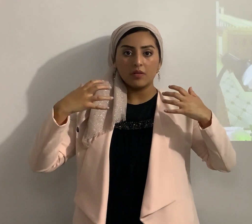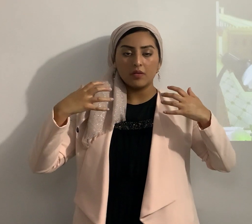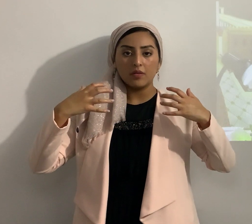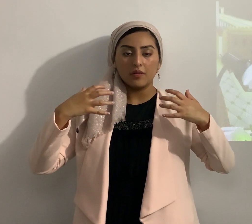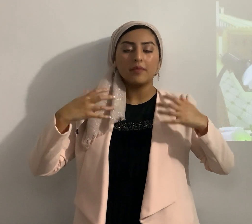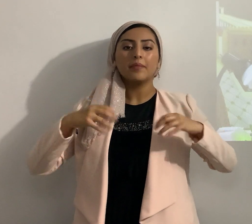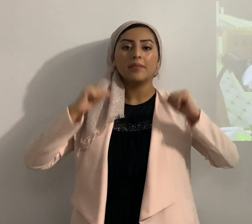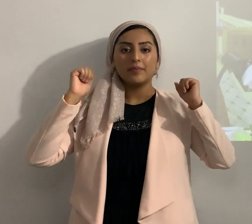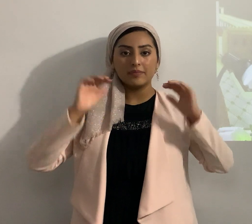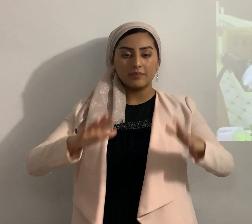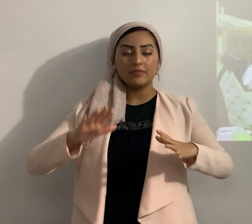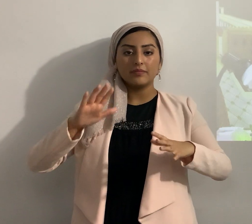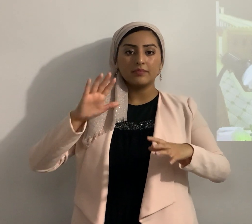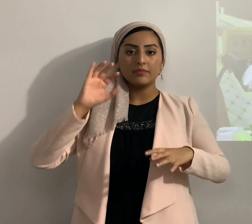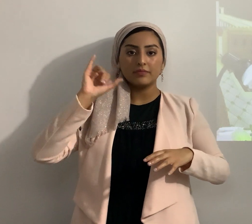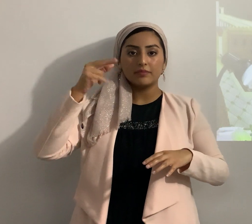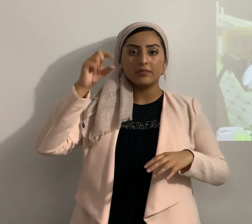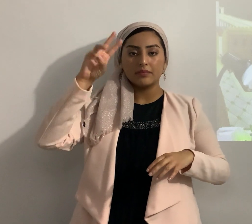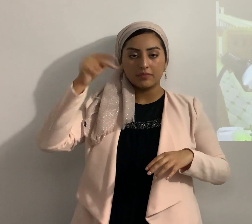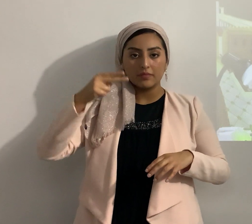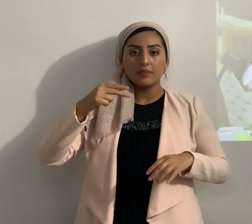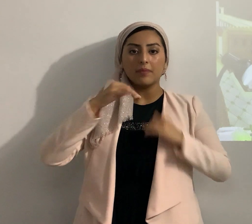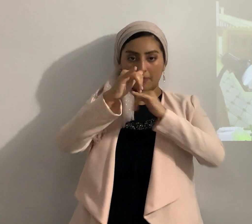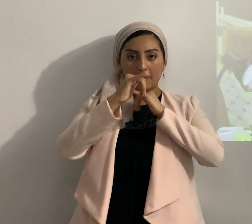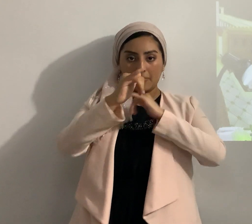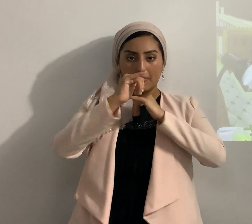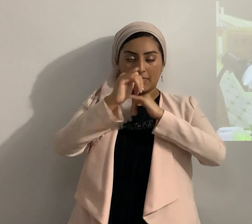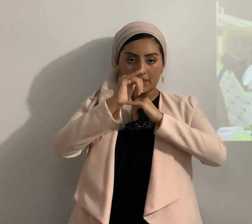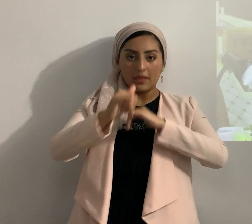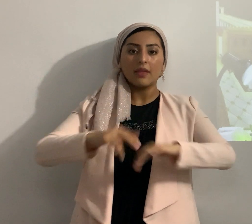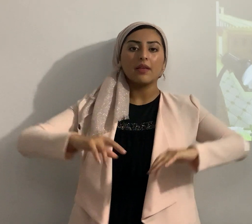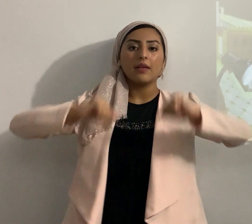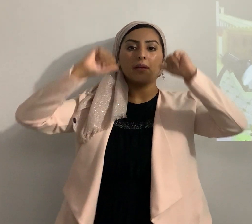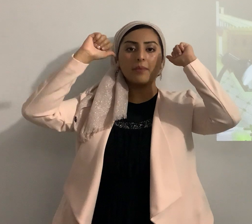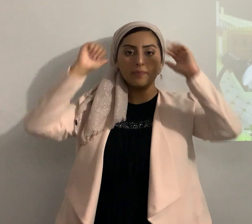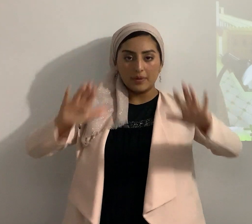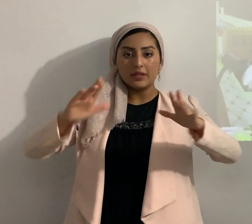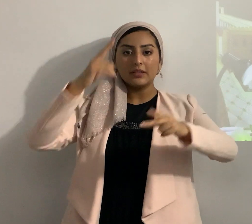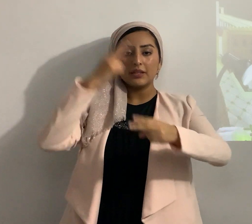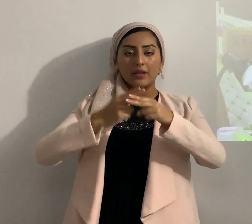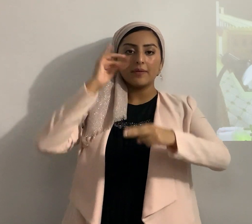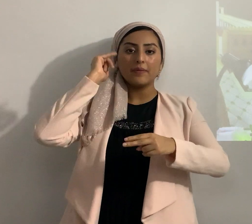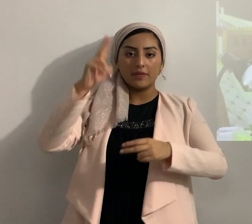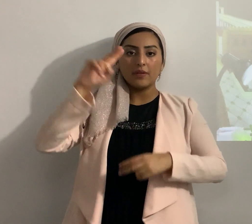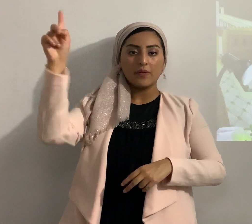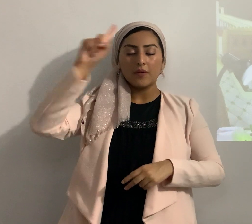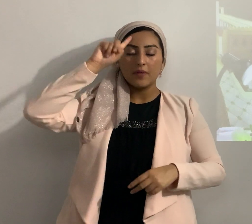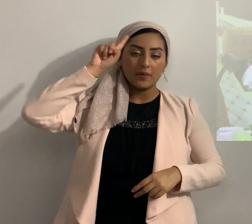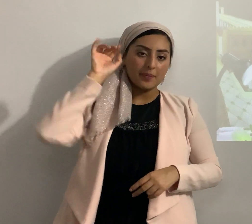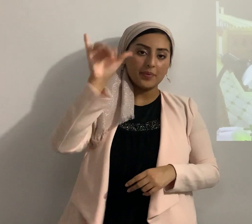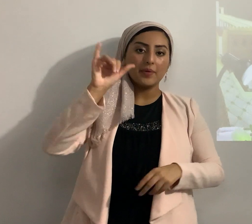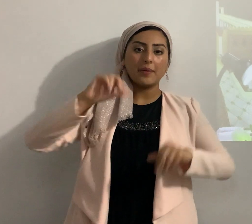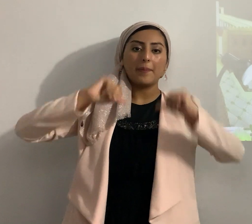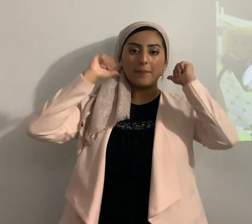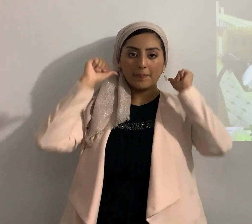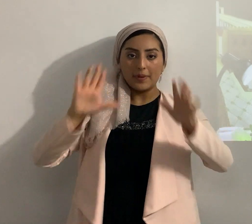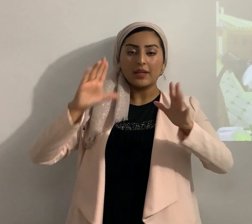bendito es el nombre de Yahweh bendito repite conmigo bendito es el nombre de Yahweh por siempre bendito es el nombre de Yahweh por siempre